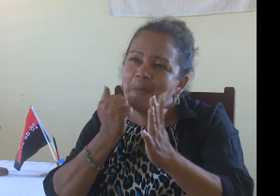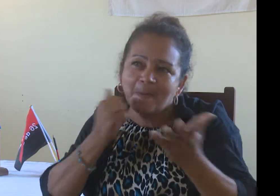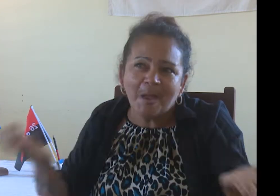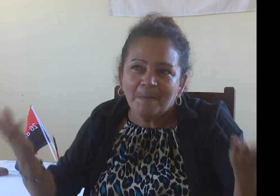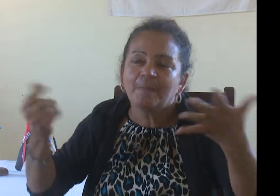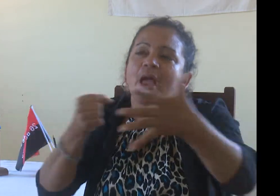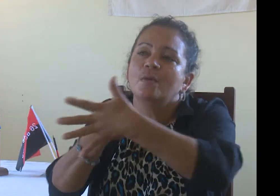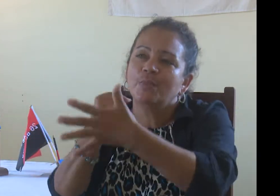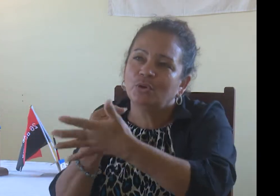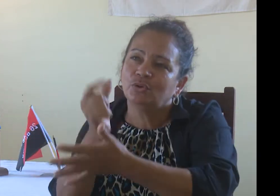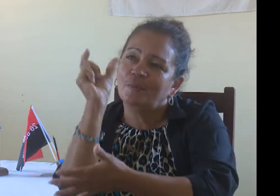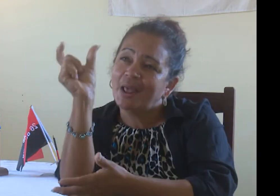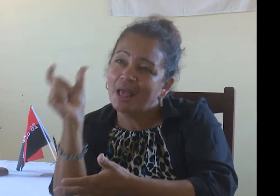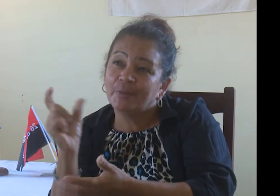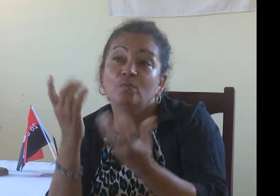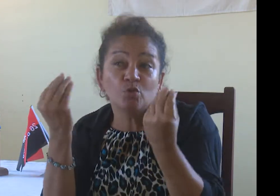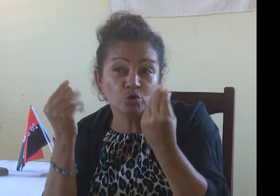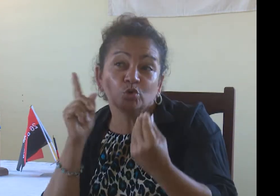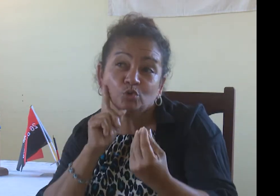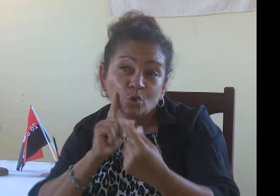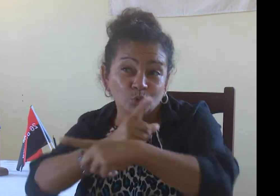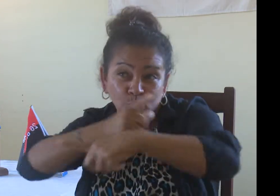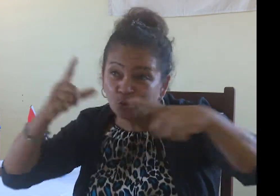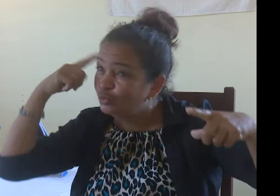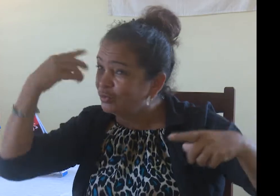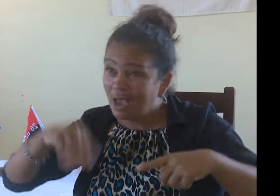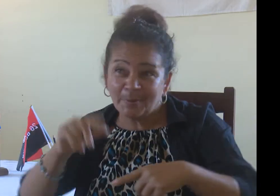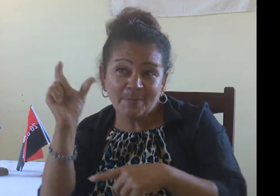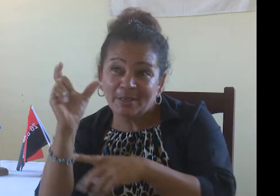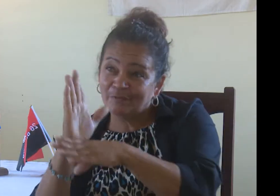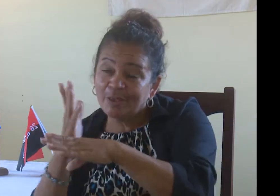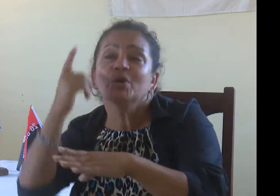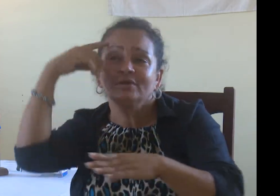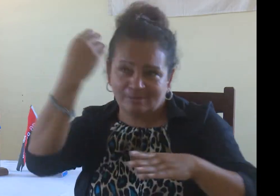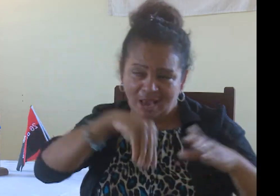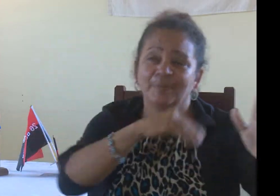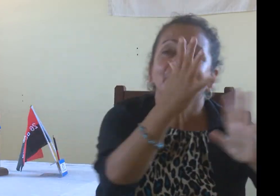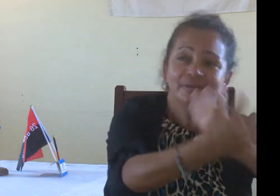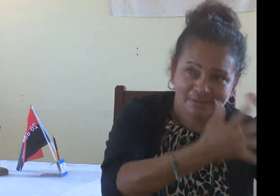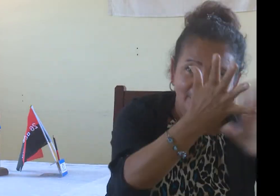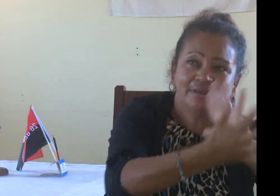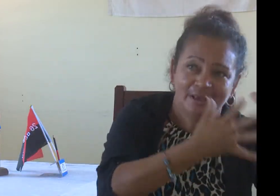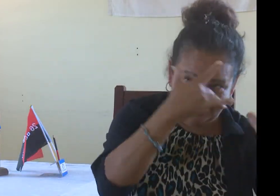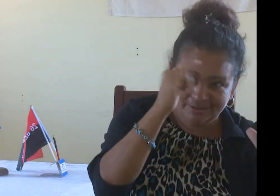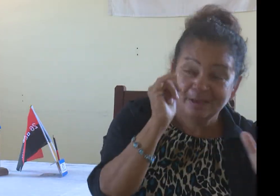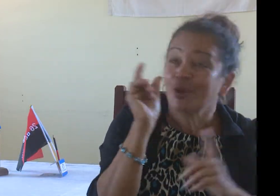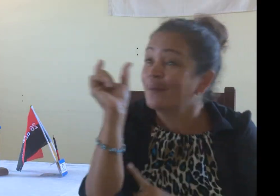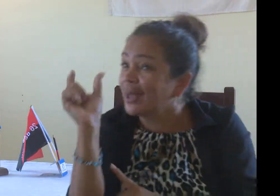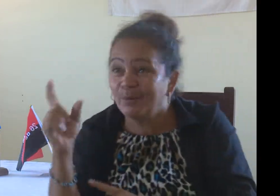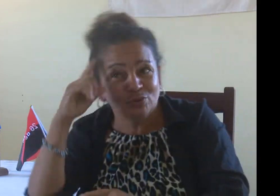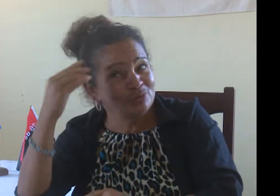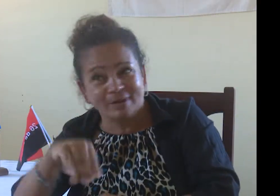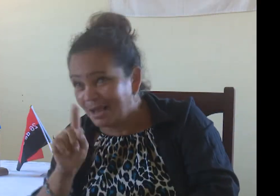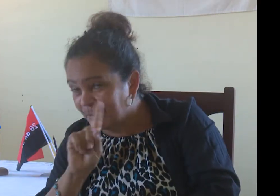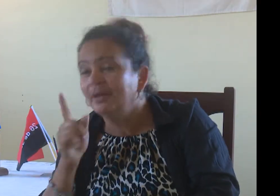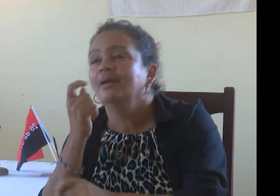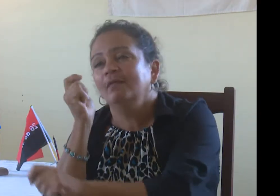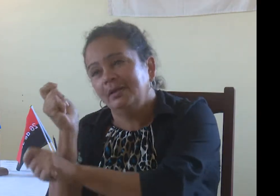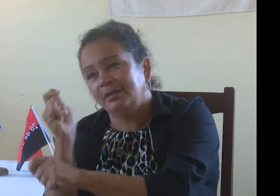comenzamos a trabajar con todo esto de nuestra lengua de señas y el español.